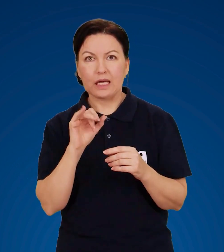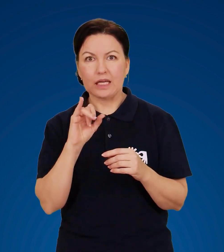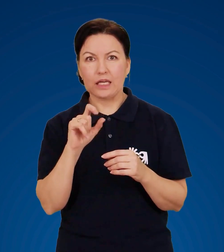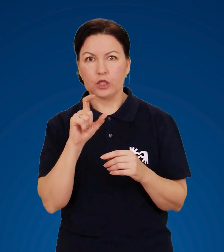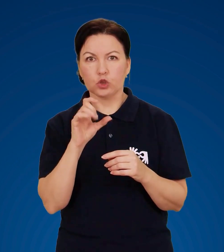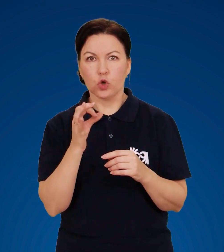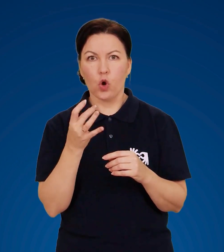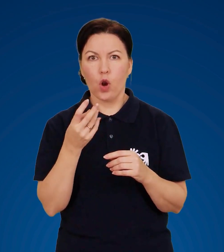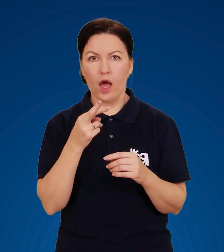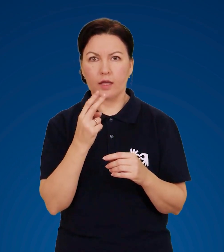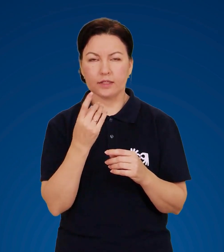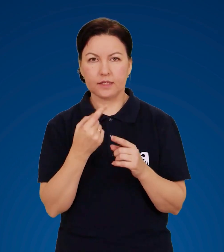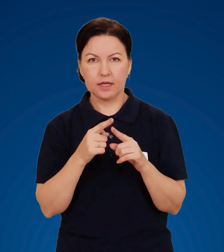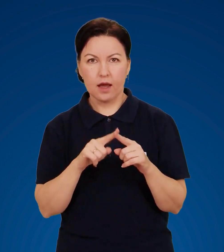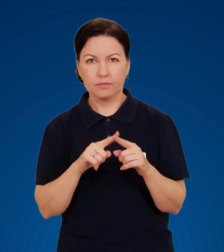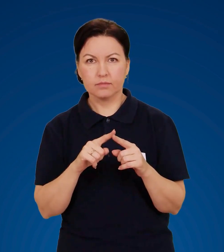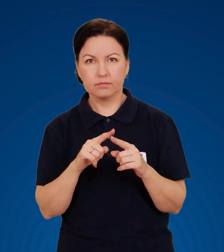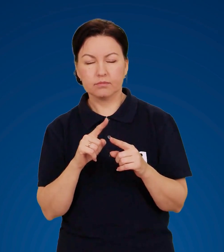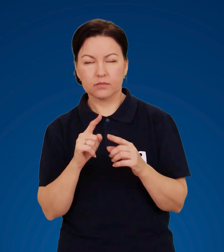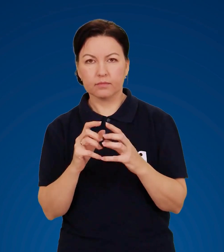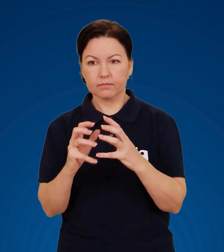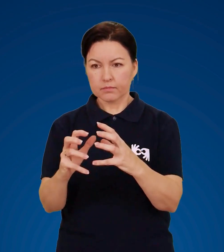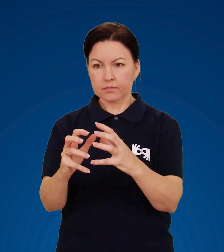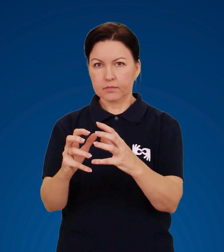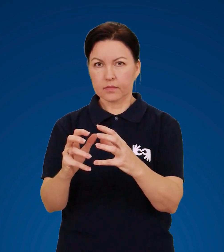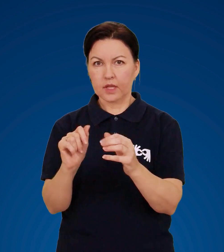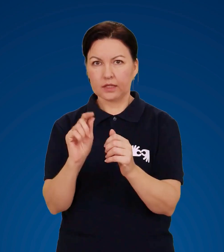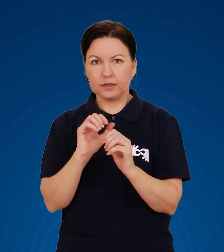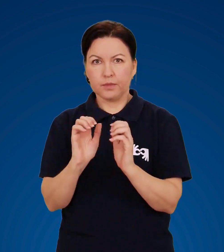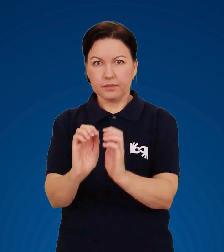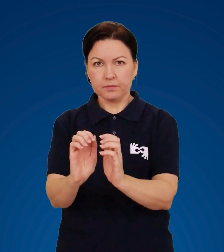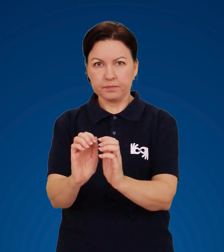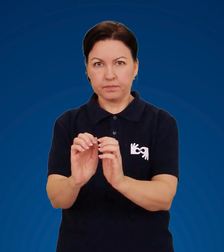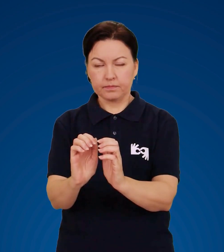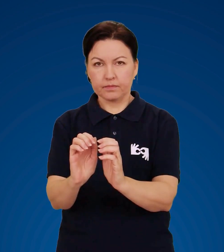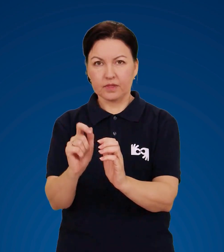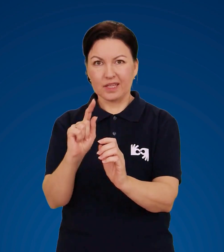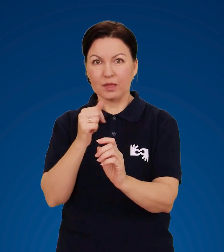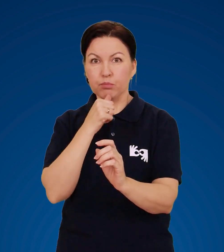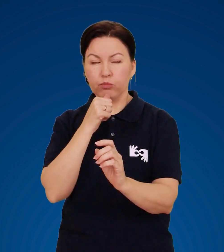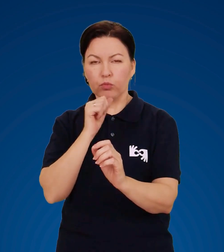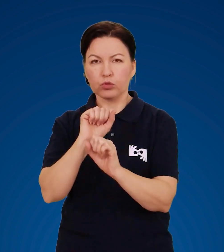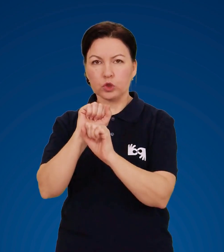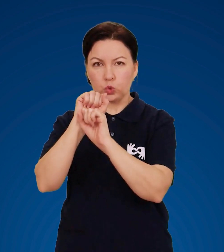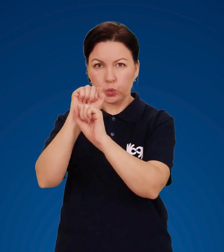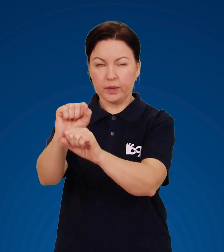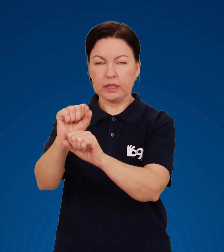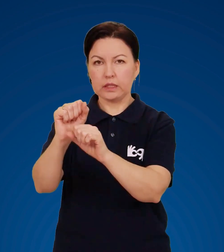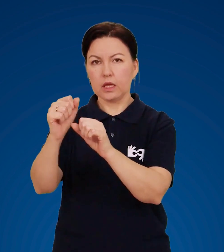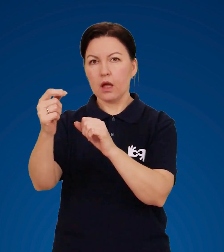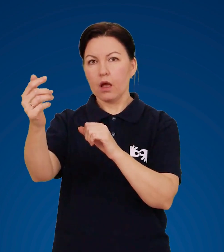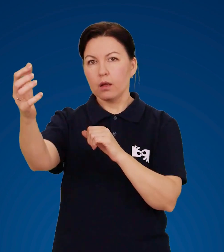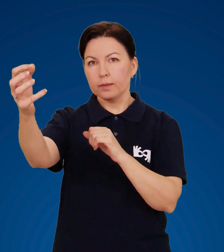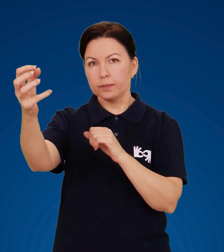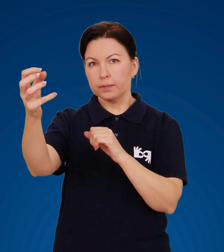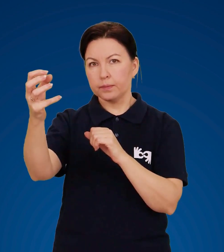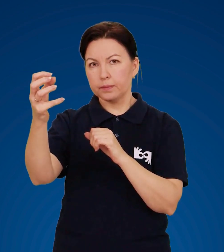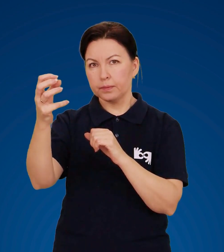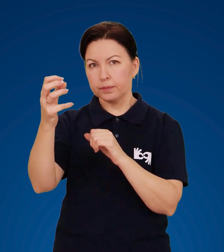властивостями, виставте його перед собою і в такий спосіб спробуйте зупинити наближення